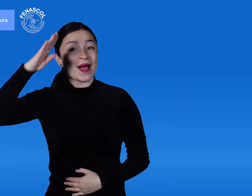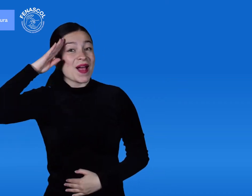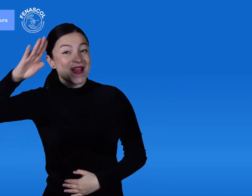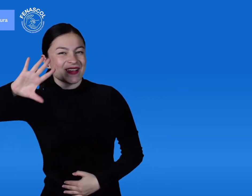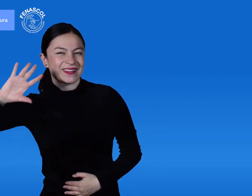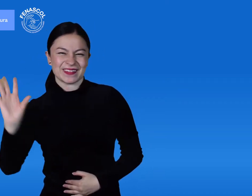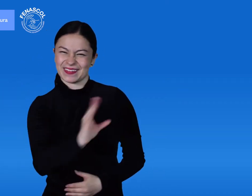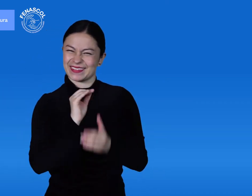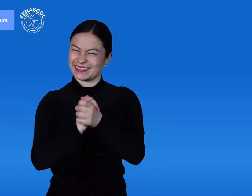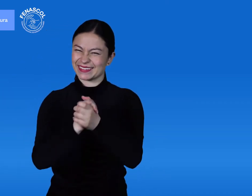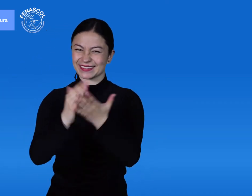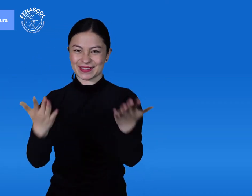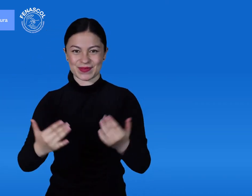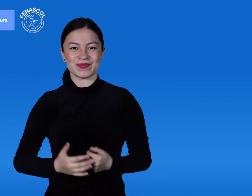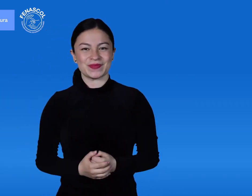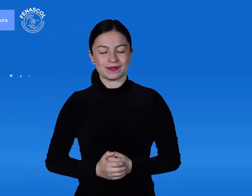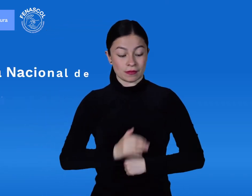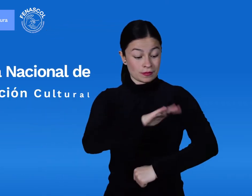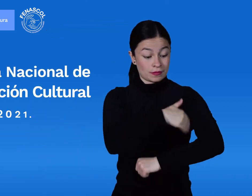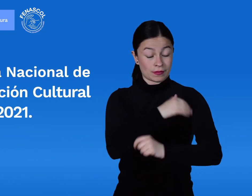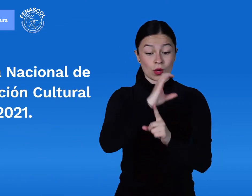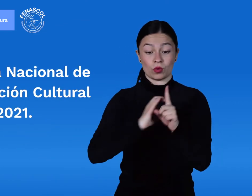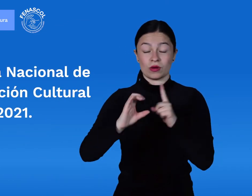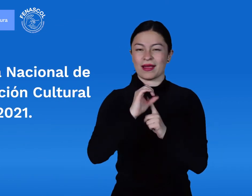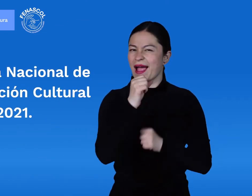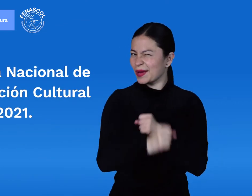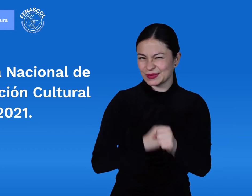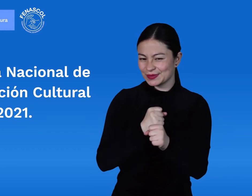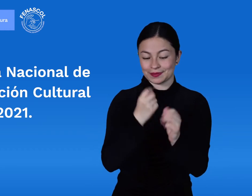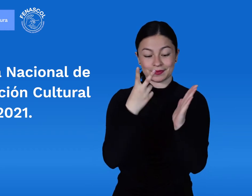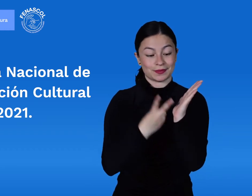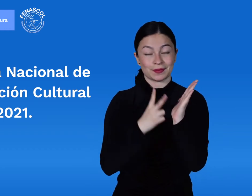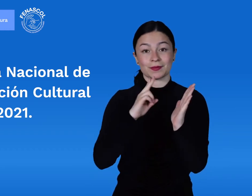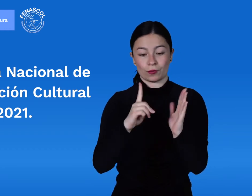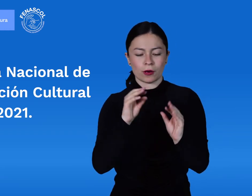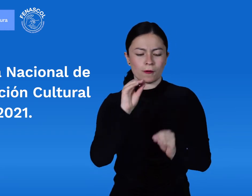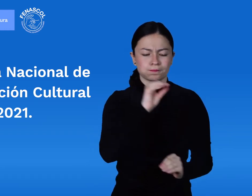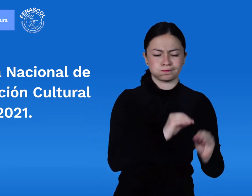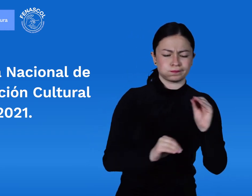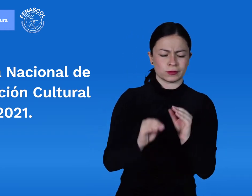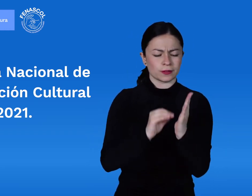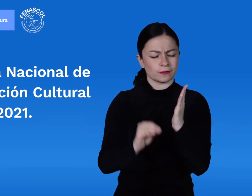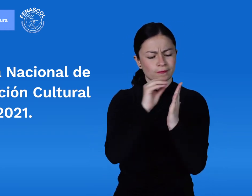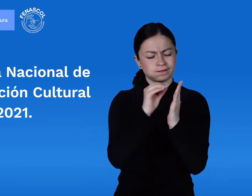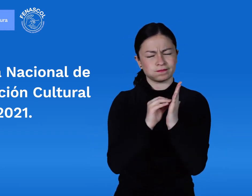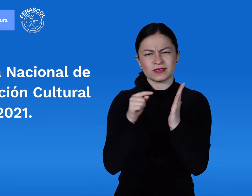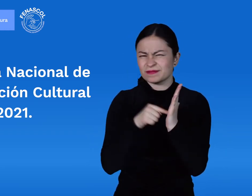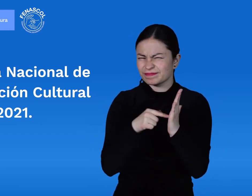Hola a todos y todas, un caluroso saludo. Dentro del Programa Nacional de Concertación Cultural Vigencia